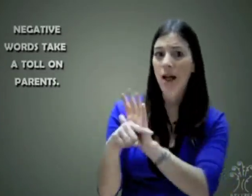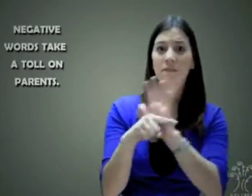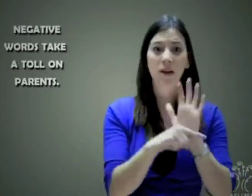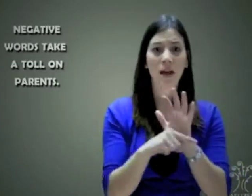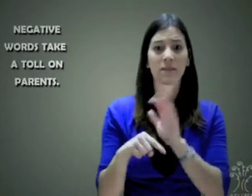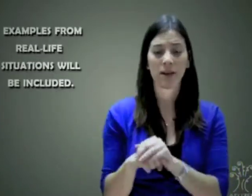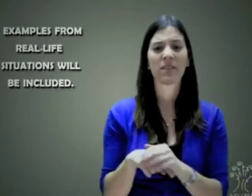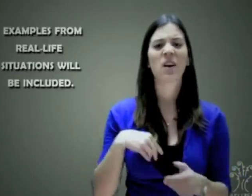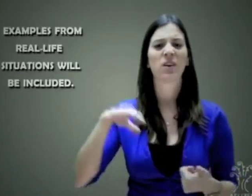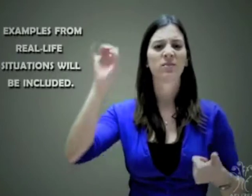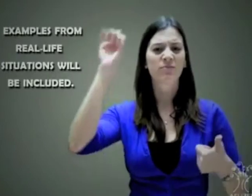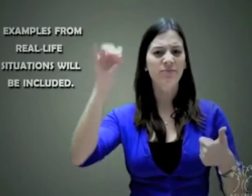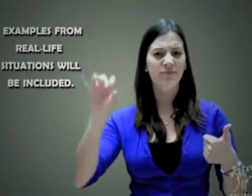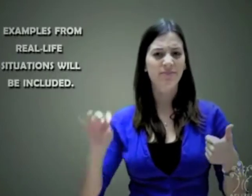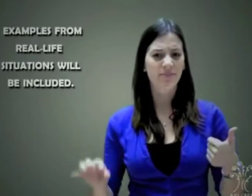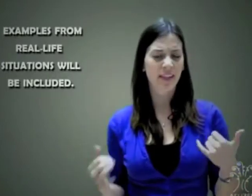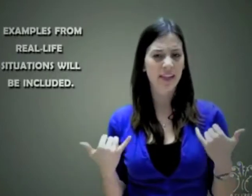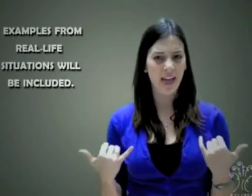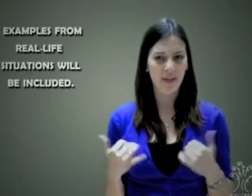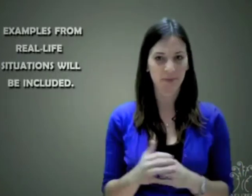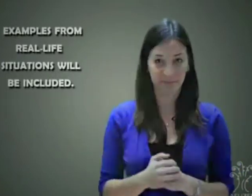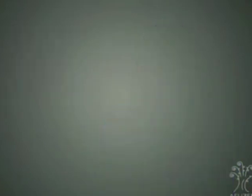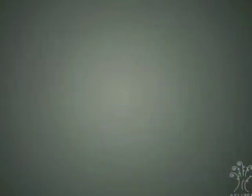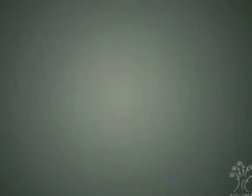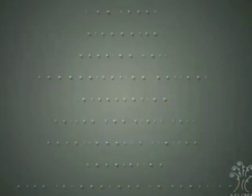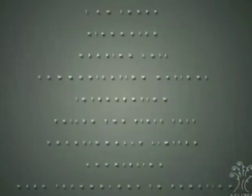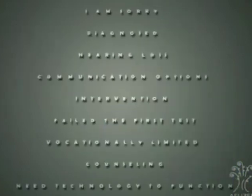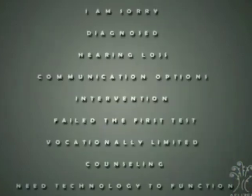negativo. Las palabras serán mostradas en la pantalla.